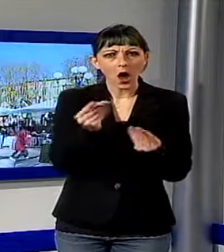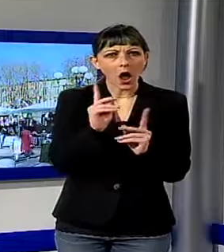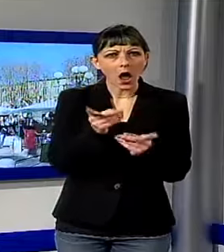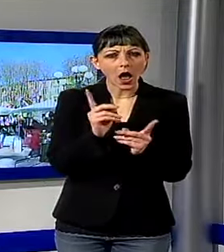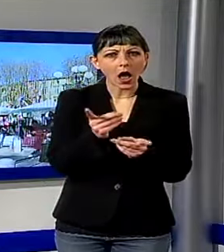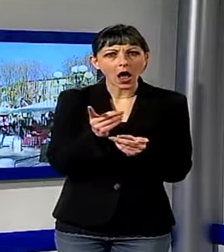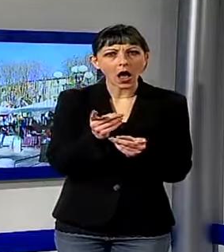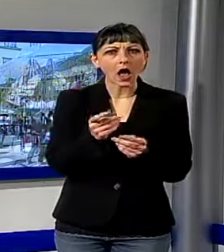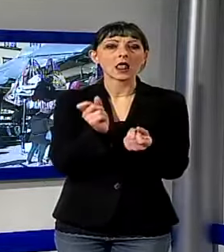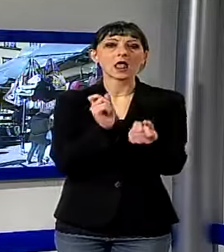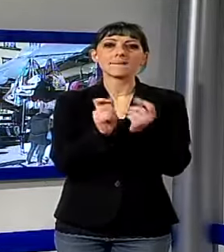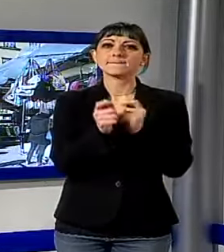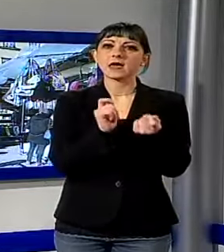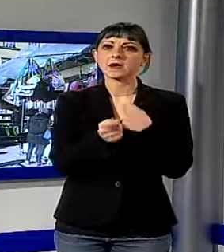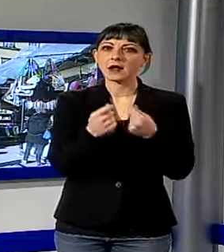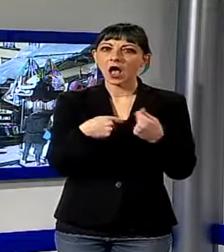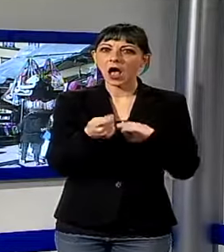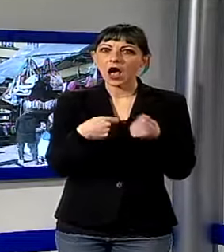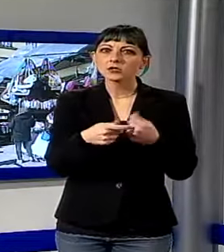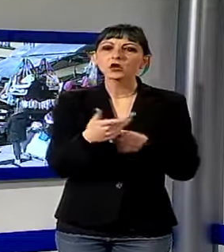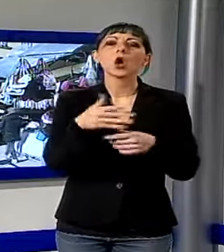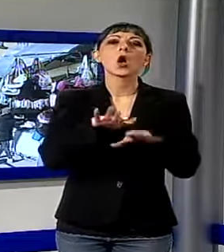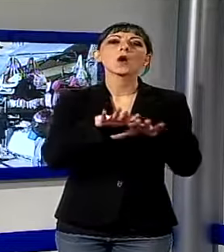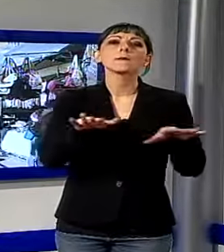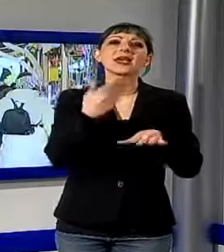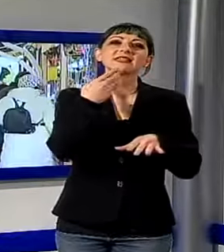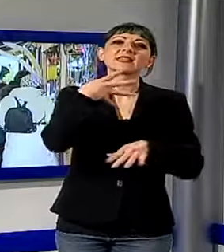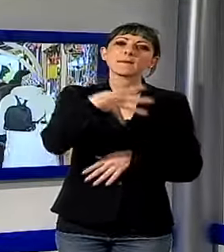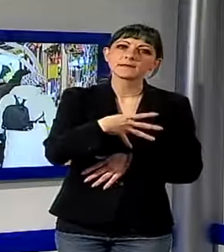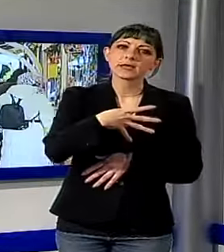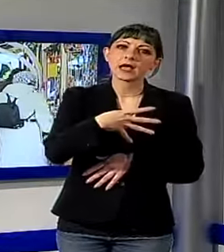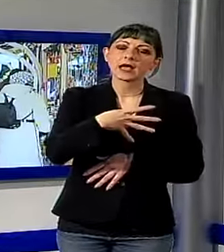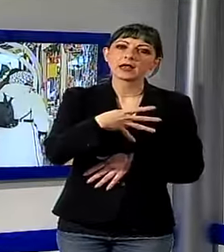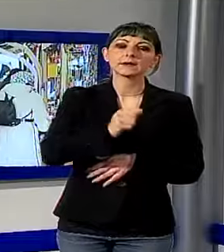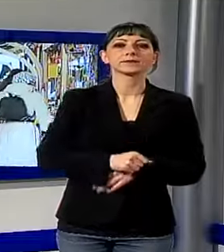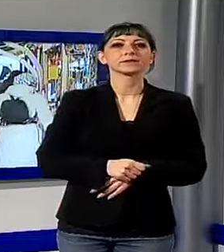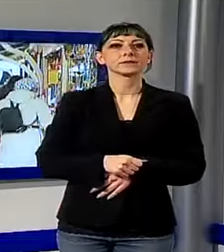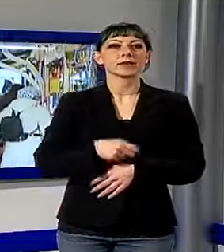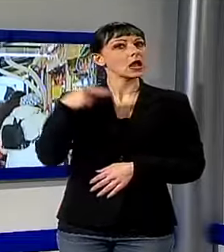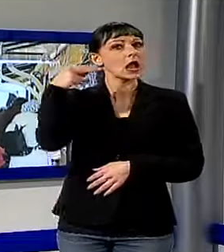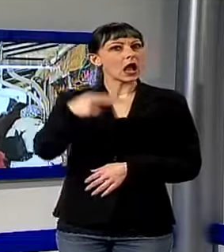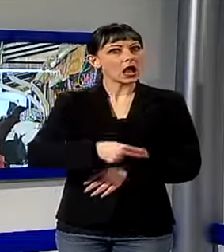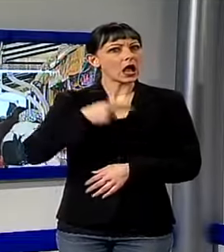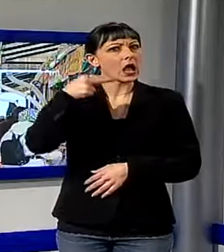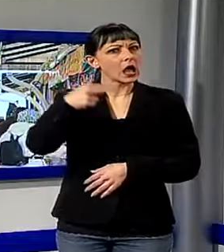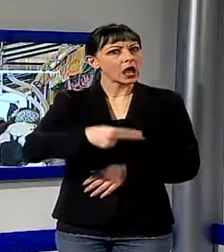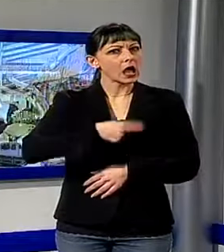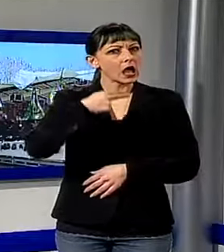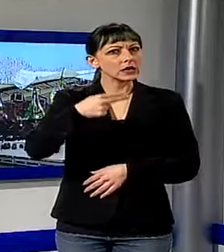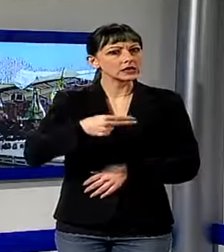da qualche anno per alcuni problemi alla pavimentazione prima e ai lavori di rifacimento dopo il mercato è stato spostato forzatamente